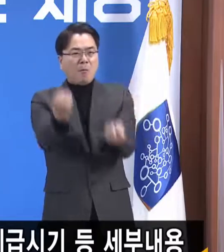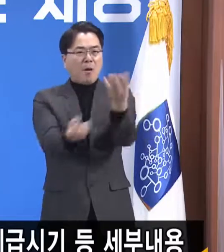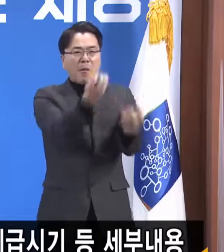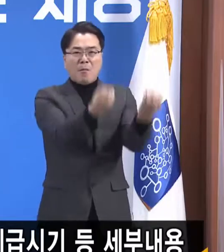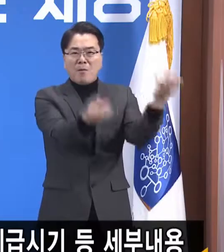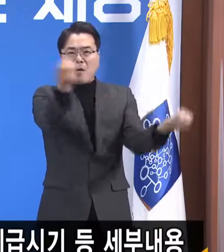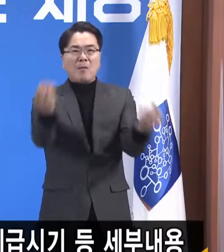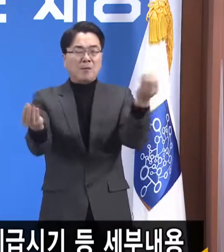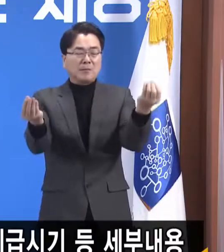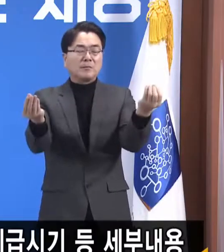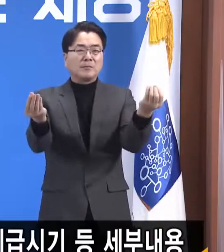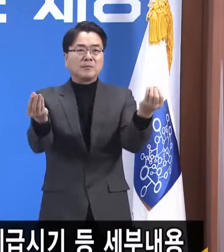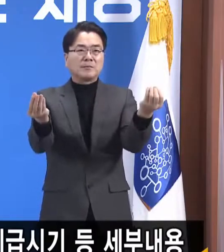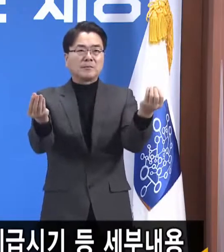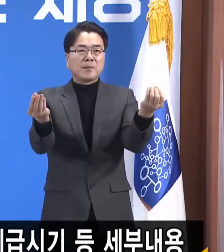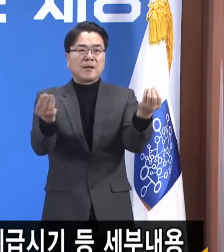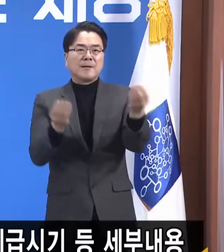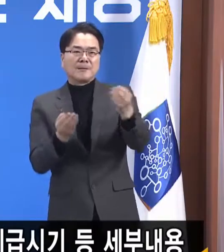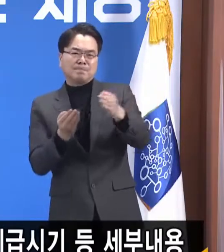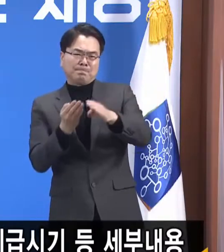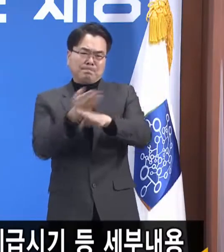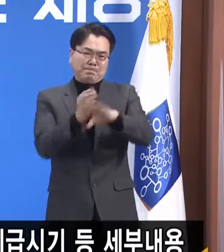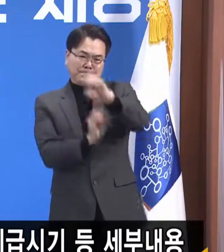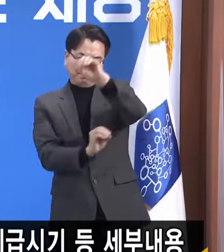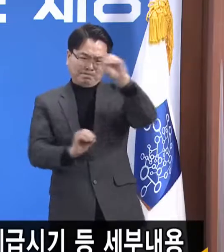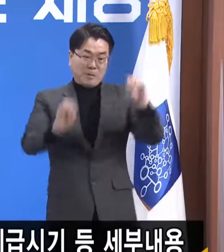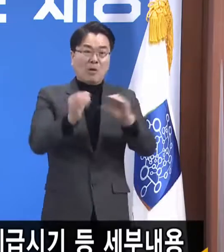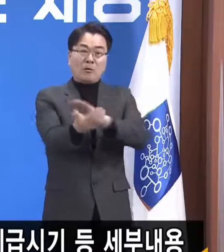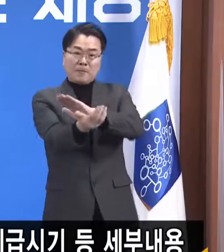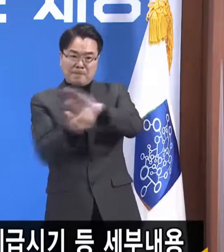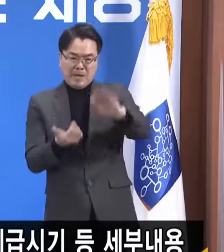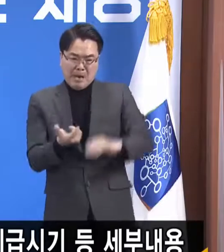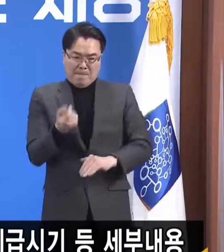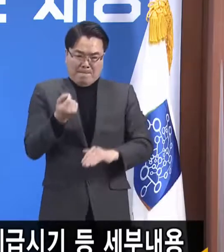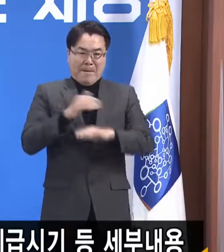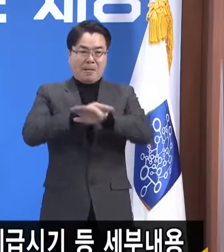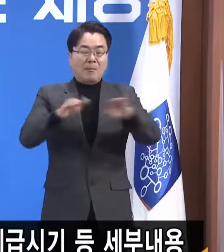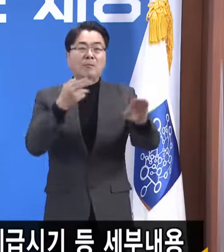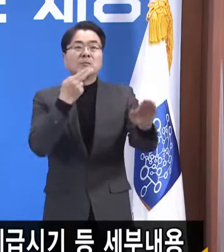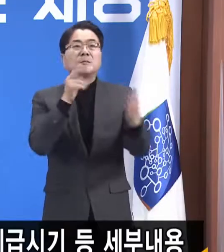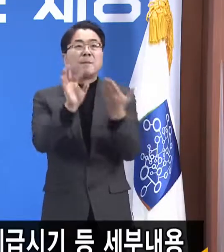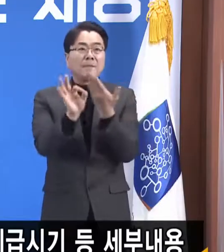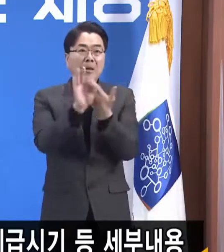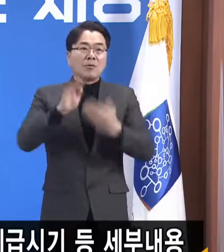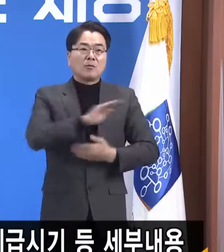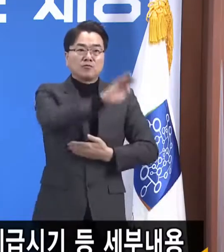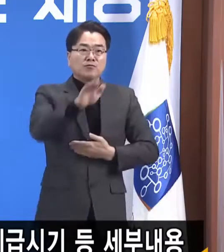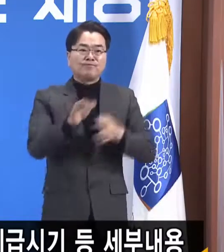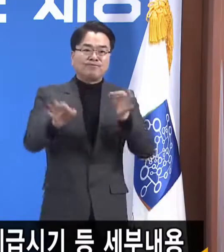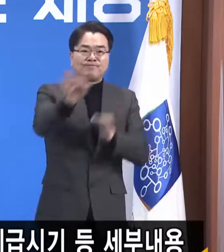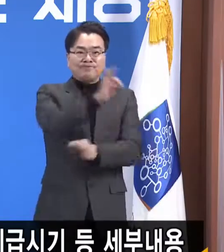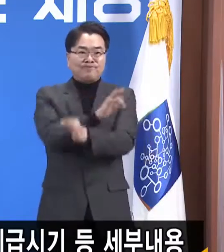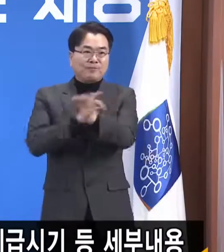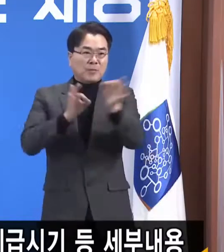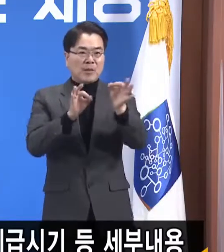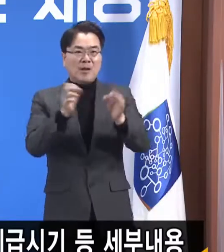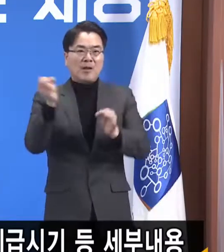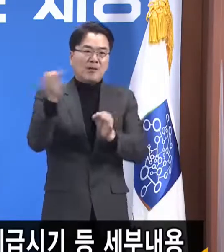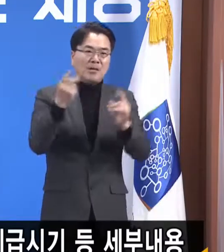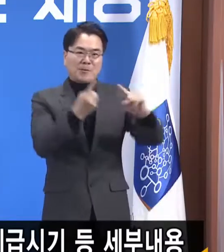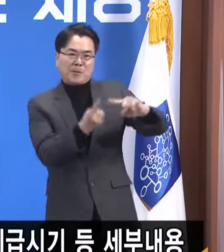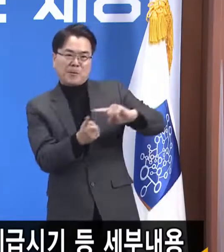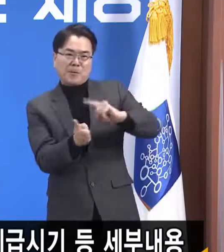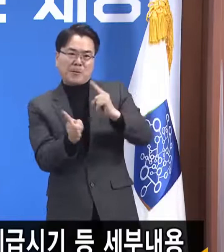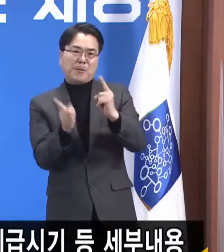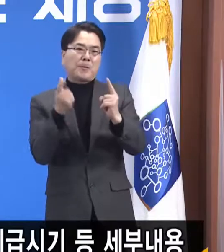더 늦기 전에 응급조치를 취하지 않는다면 우리 경제는 다시 돌이킬 수